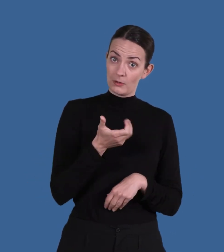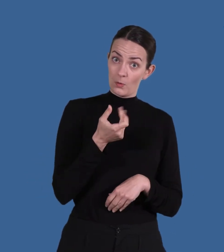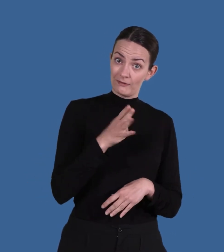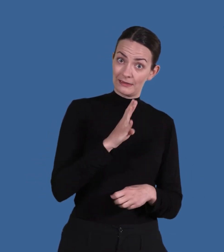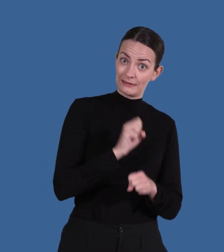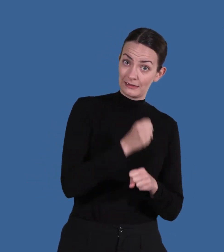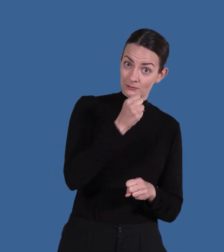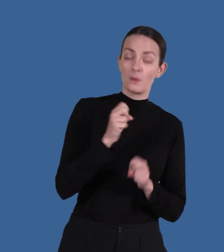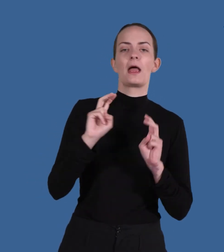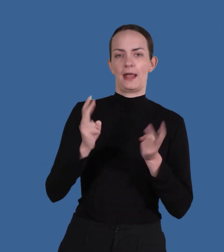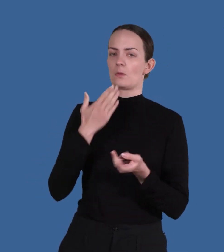även om du har haft covid-19